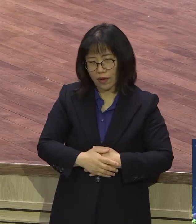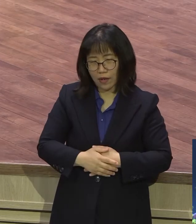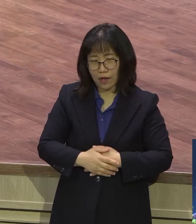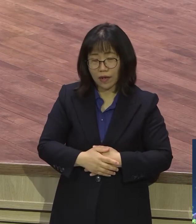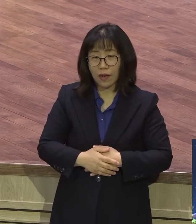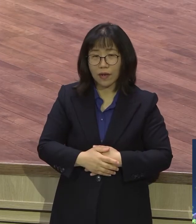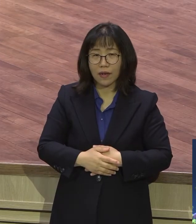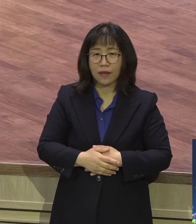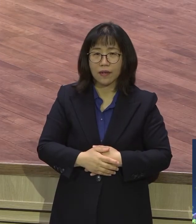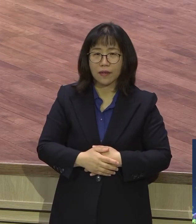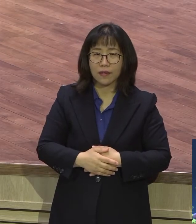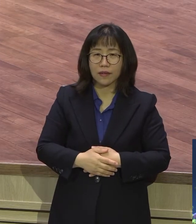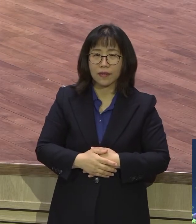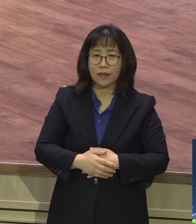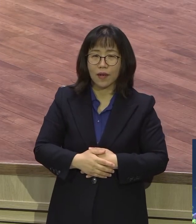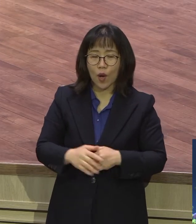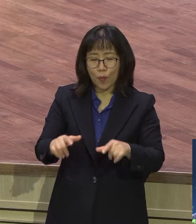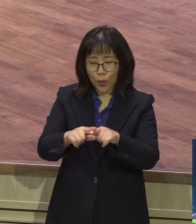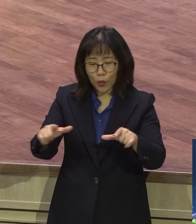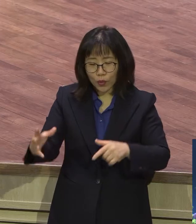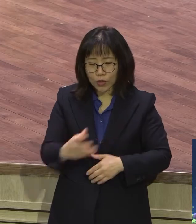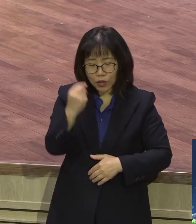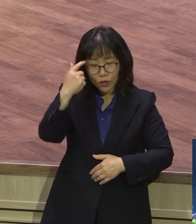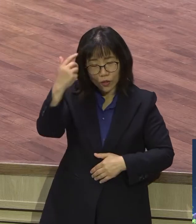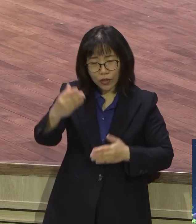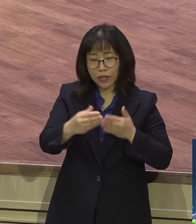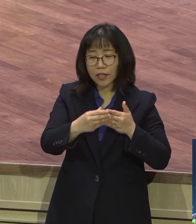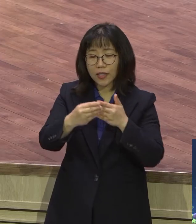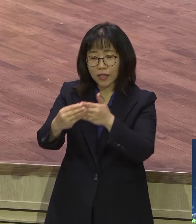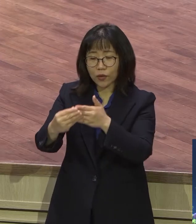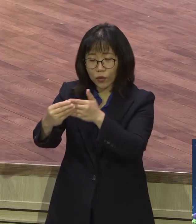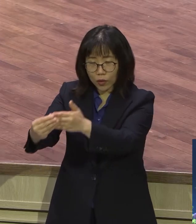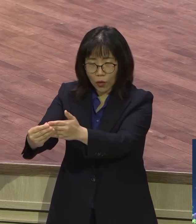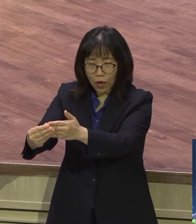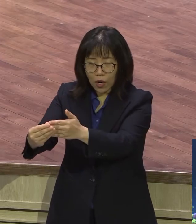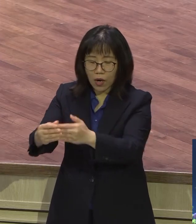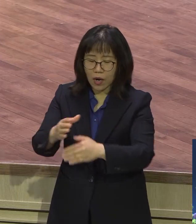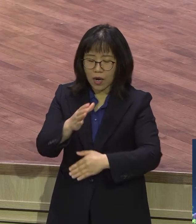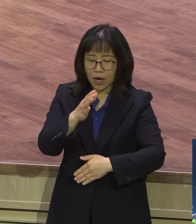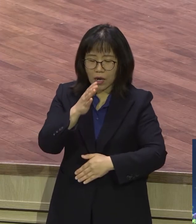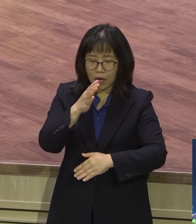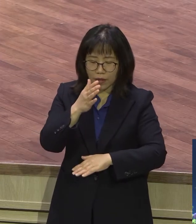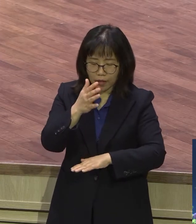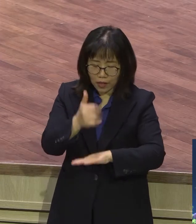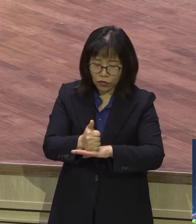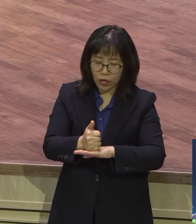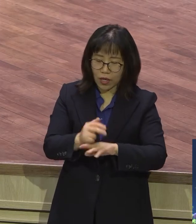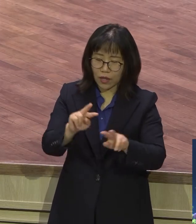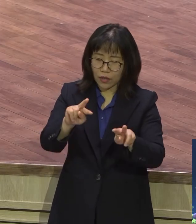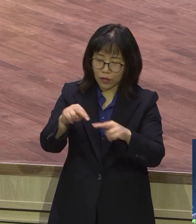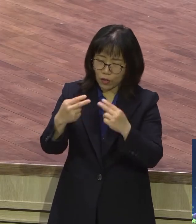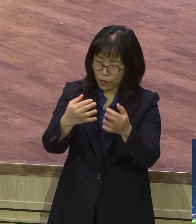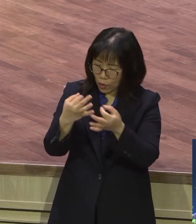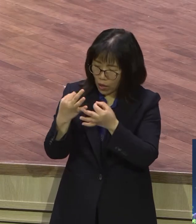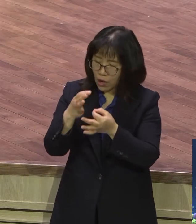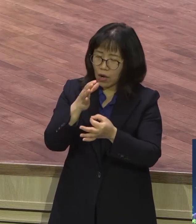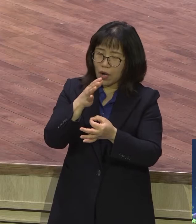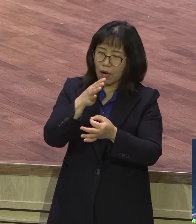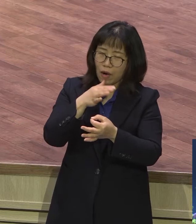기도했지 어떻게 그렇게 전도했지 내가 그때 그렇게 헌신했지 야 지금 하라면 하기 쉽지 않을 텐데 어떻게 그게